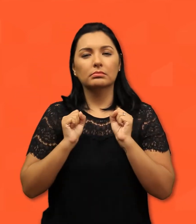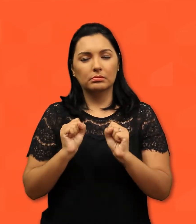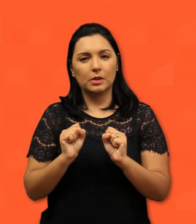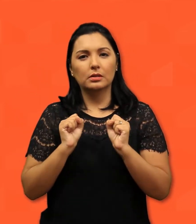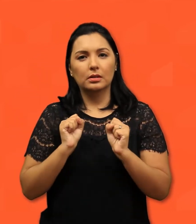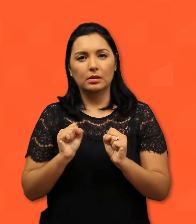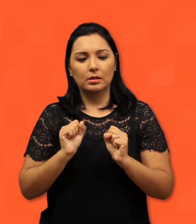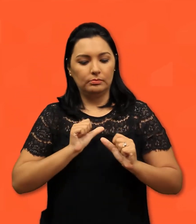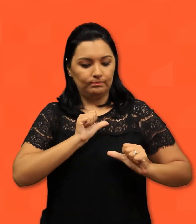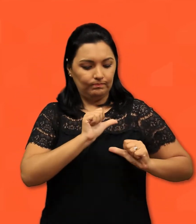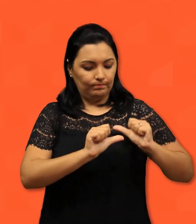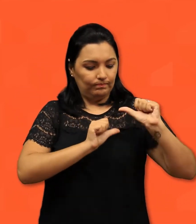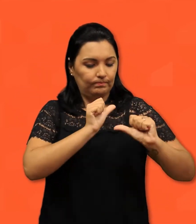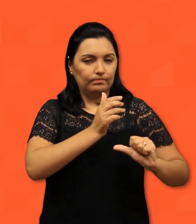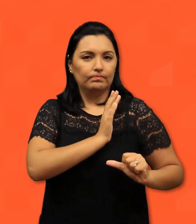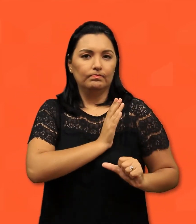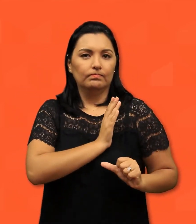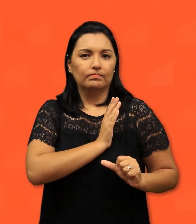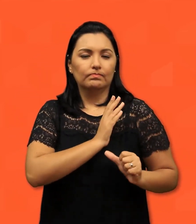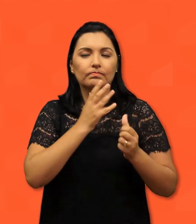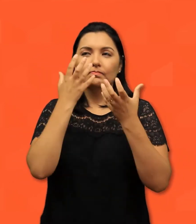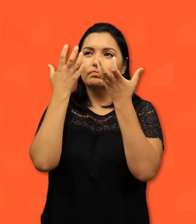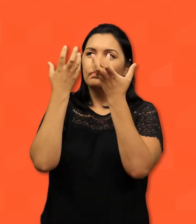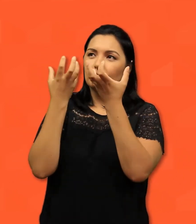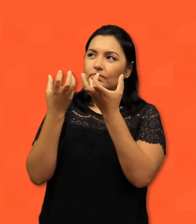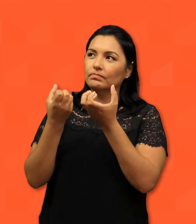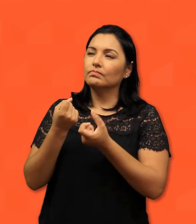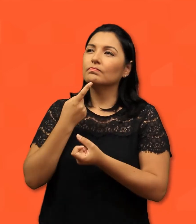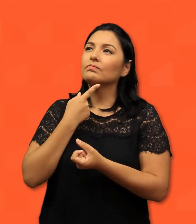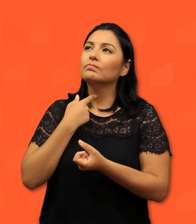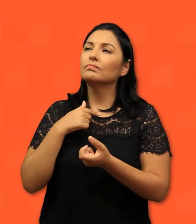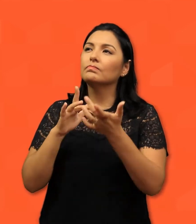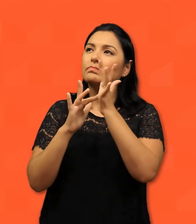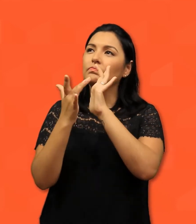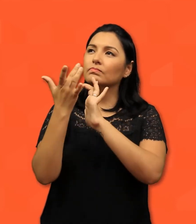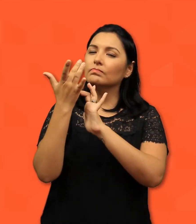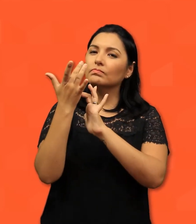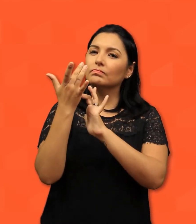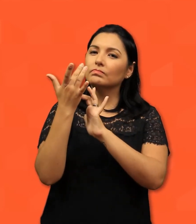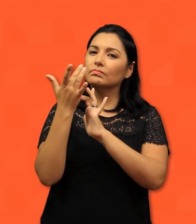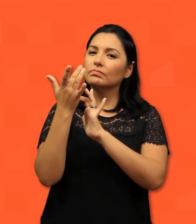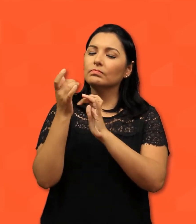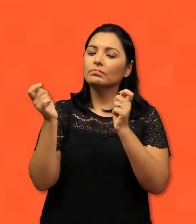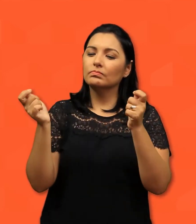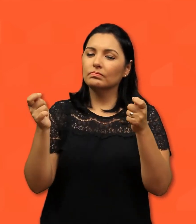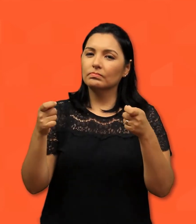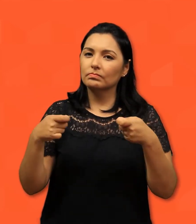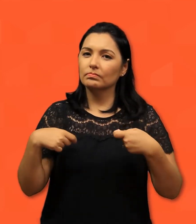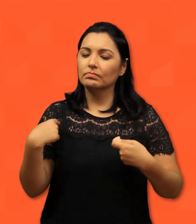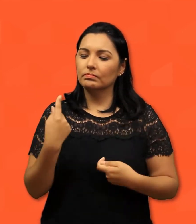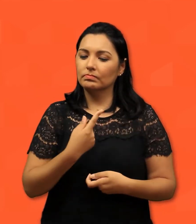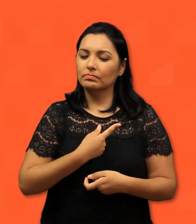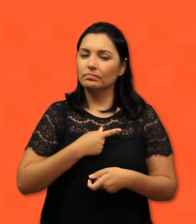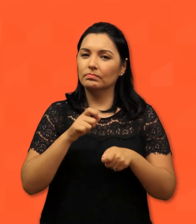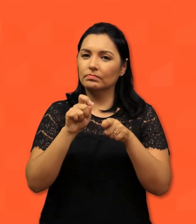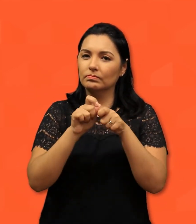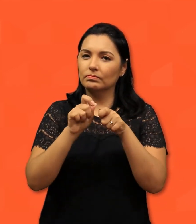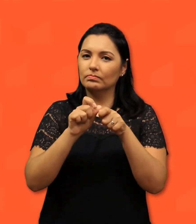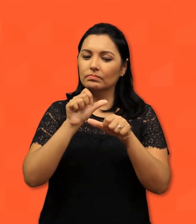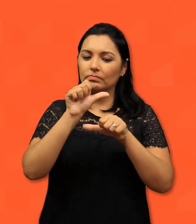convertido, acolhamos o projeto de Jesus e sejamos construtores de uma sociedade justa